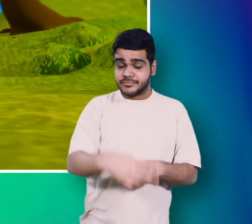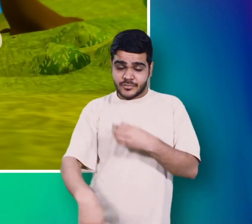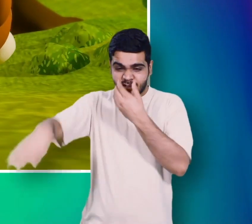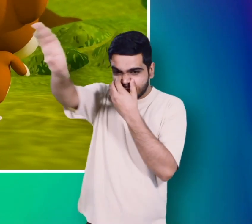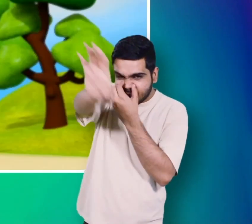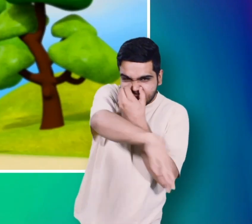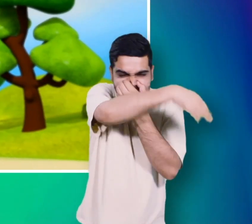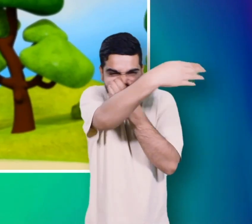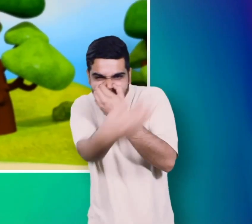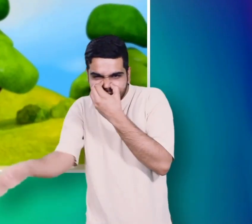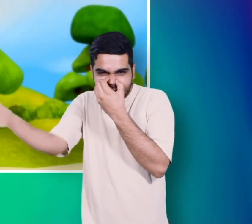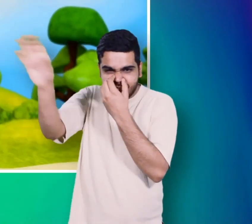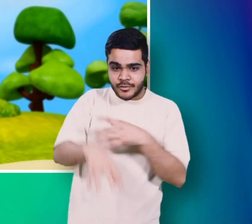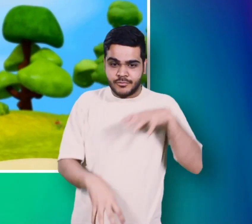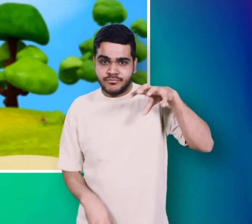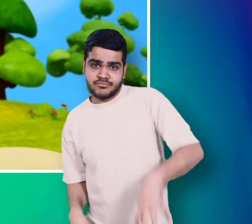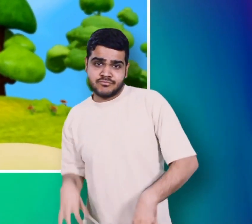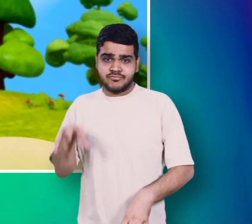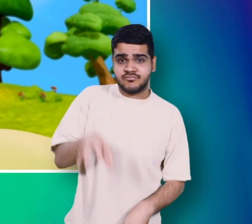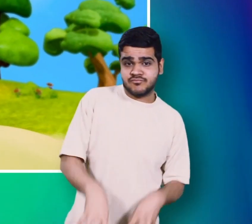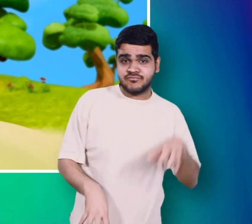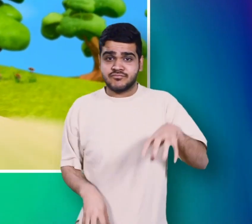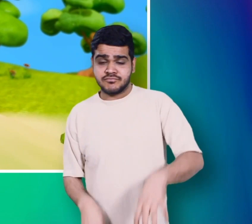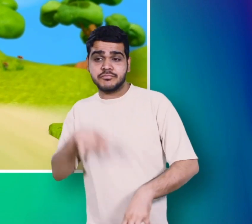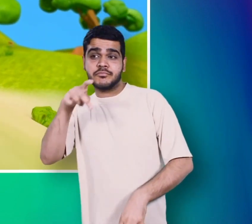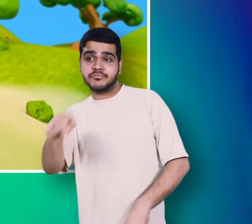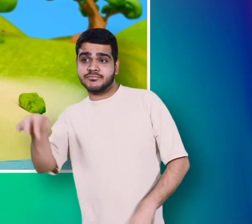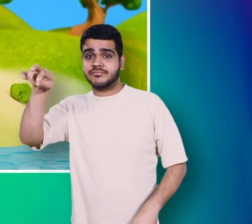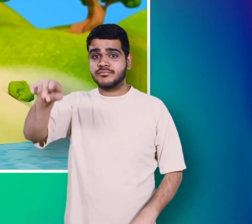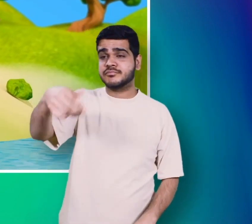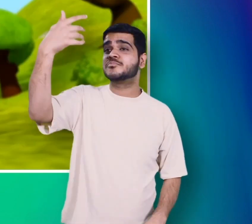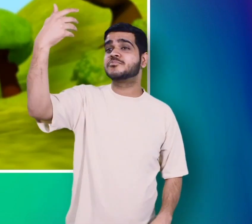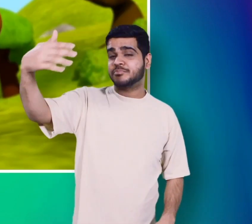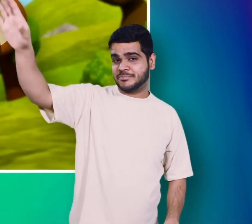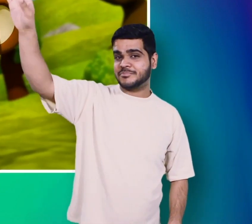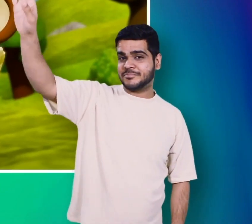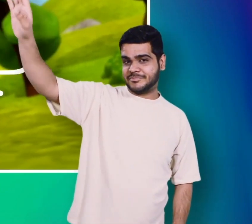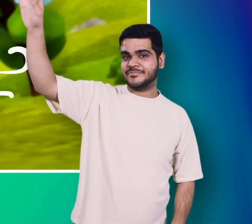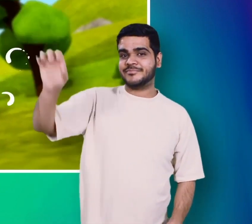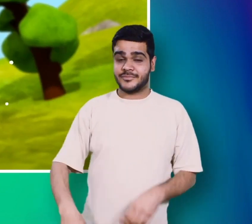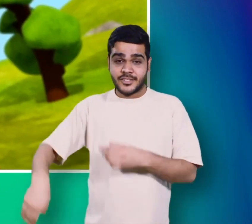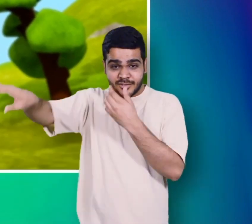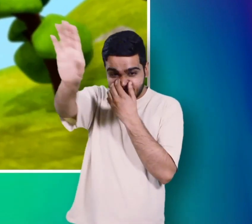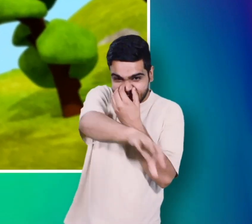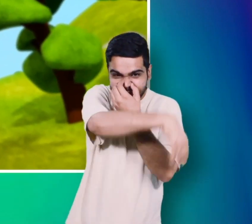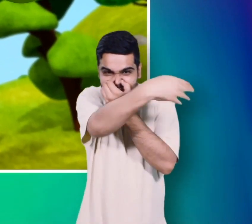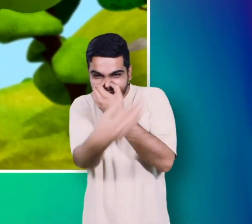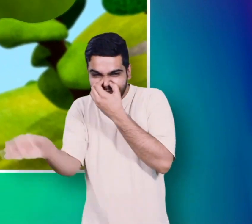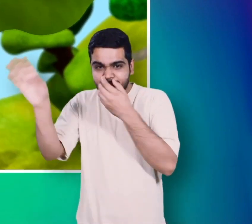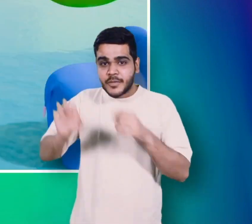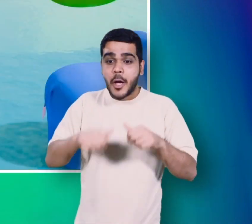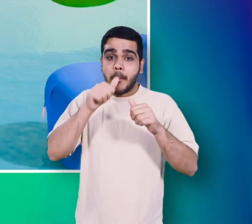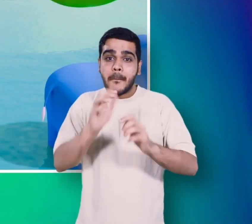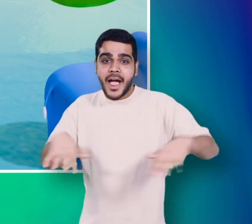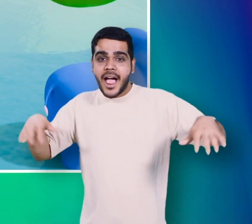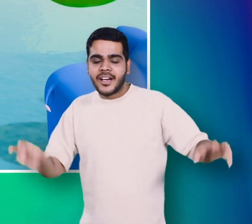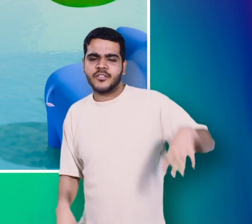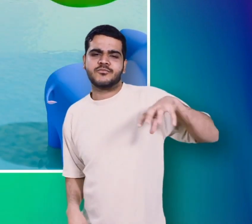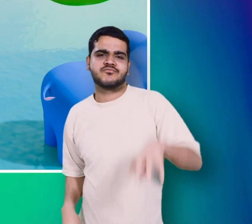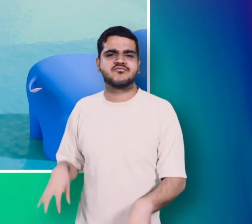हाथी जब पानी में जाता हाथी भर बर सोन